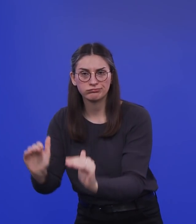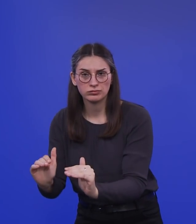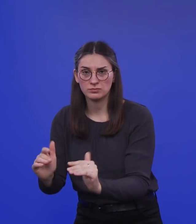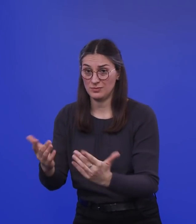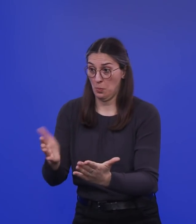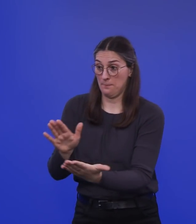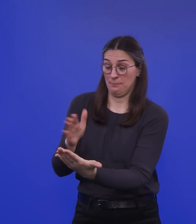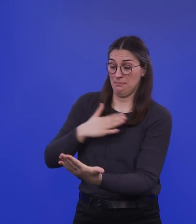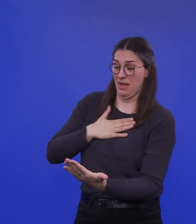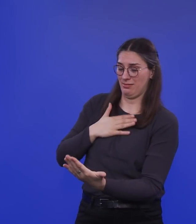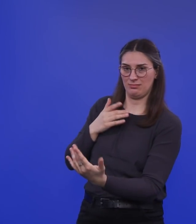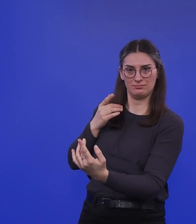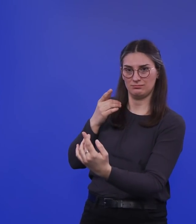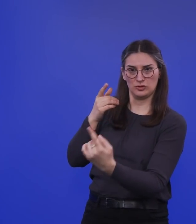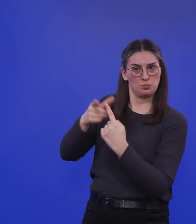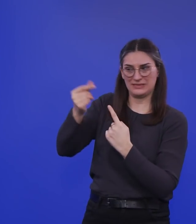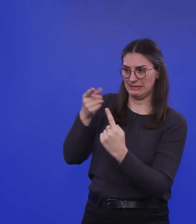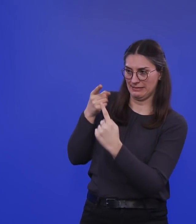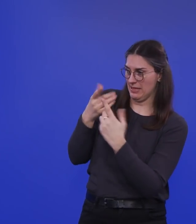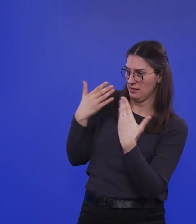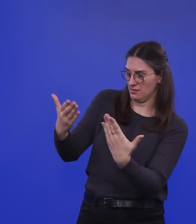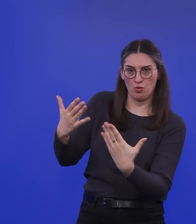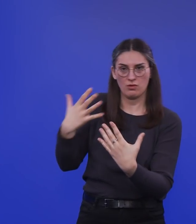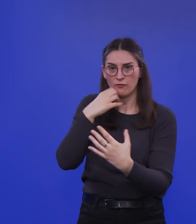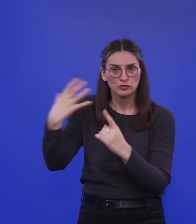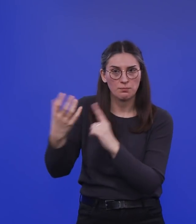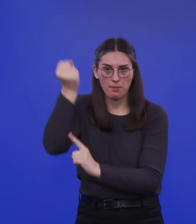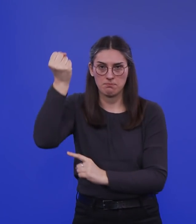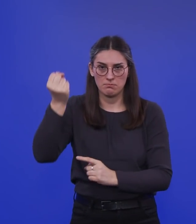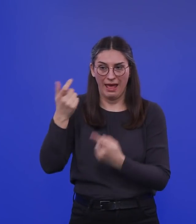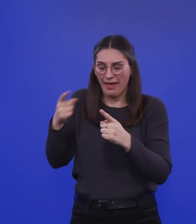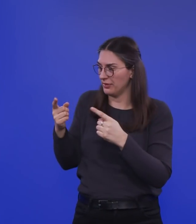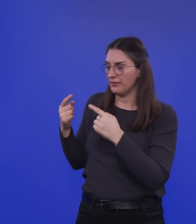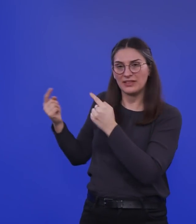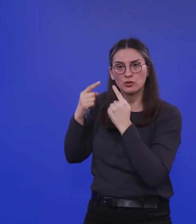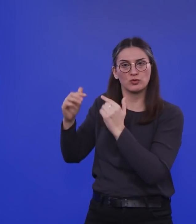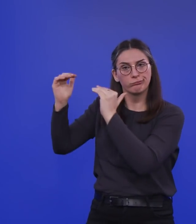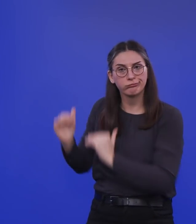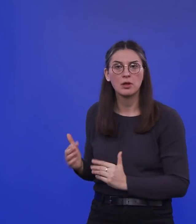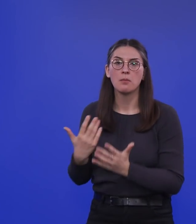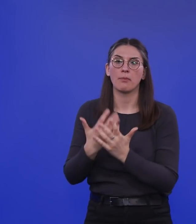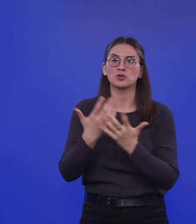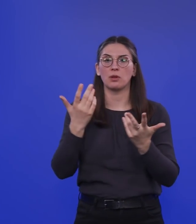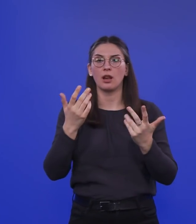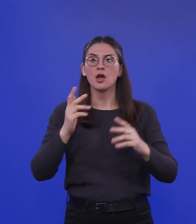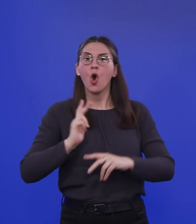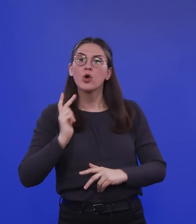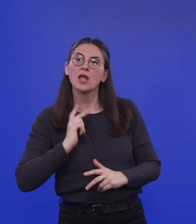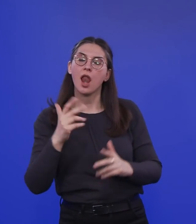absolut essentiell. Da gibt es für mich wirklich keine Nebendiskussionen. Also irgendwelche maximalen Bettenauslastungen, die man tolerieren